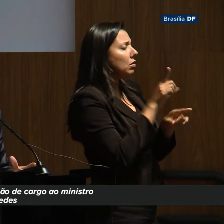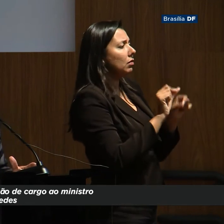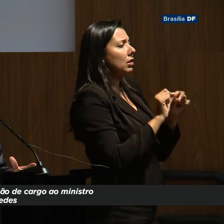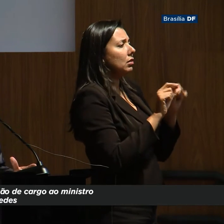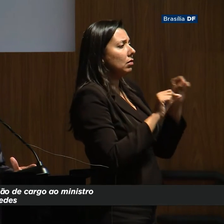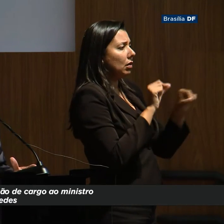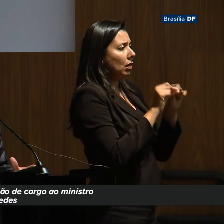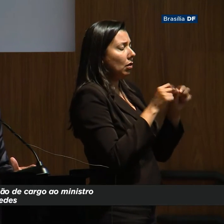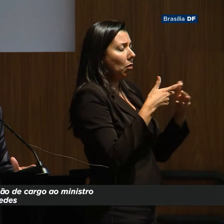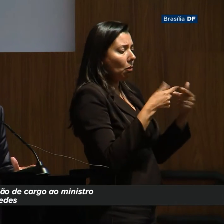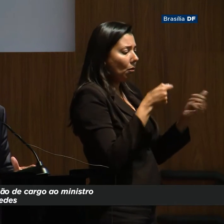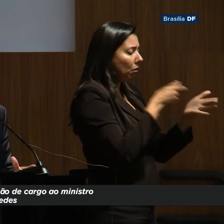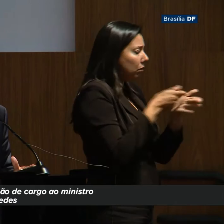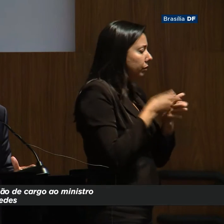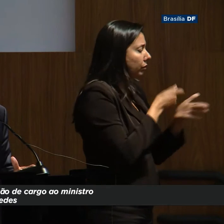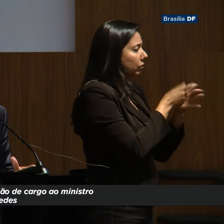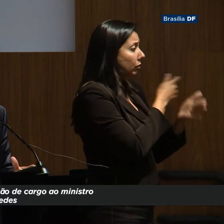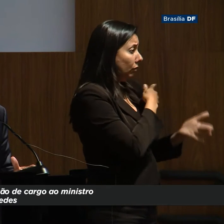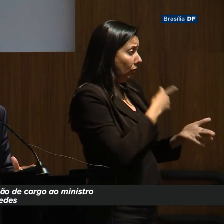onde tiver recurso público,